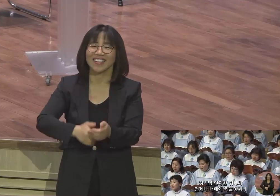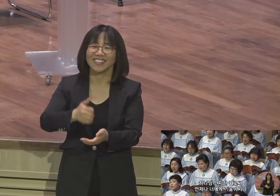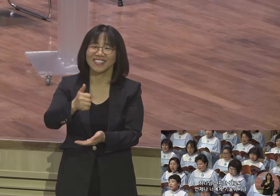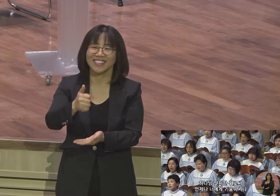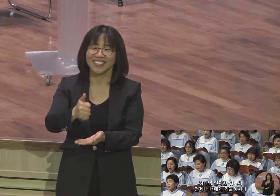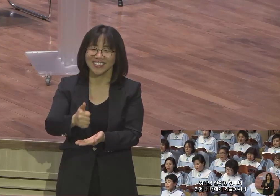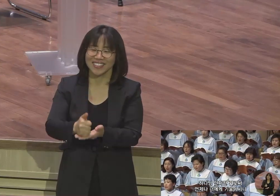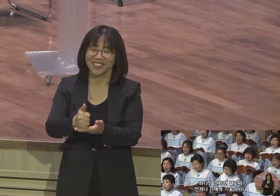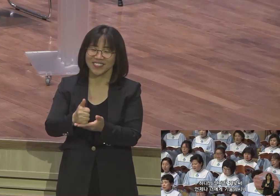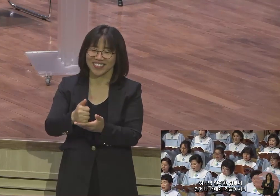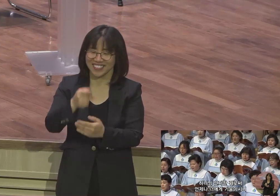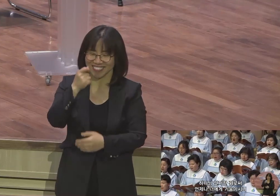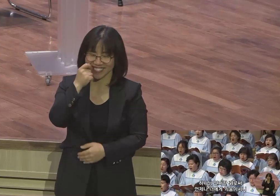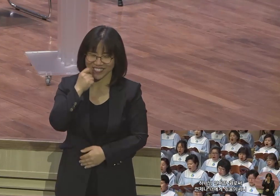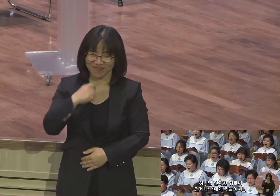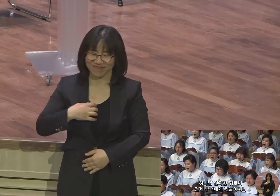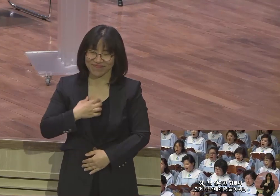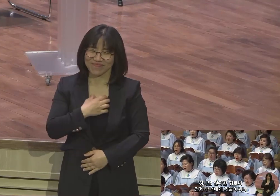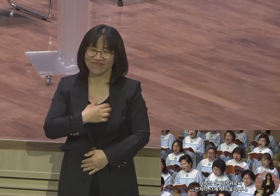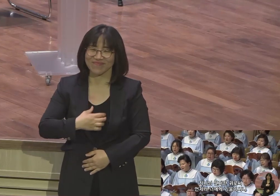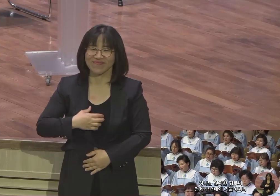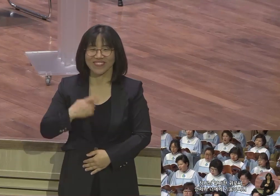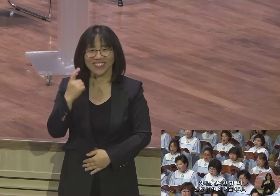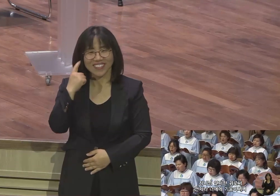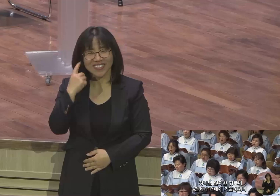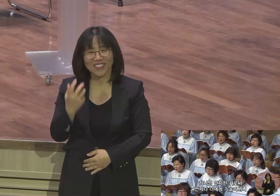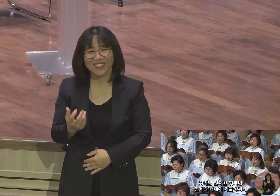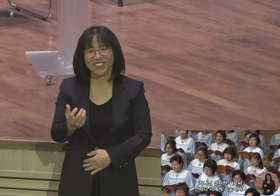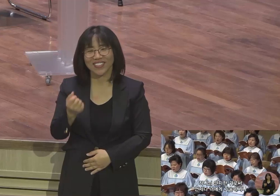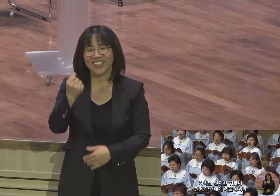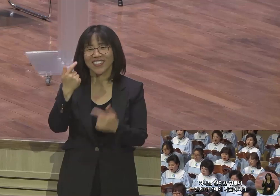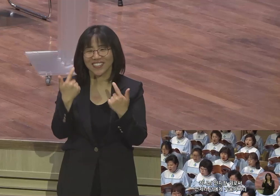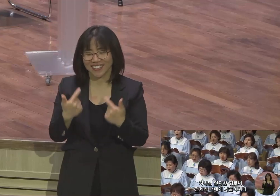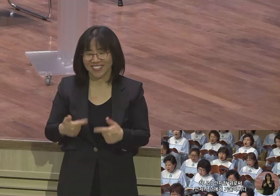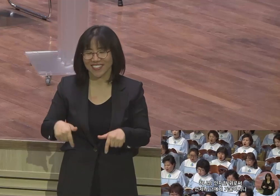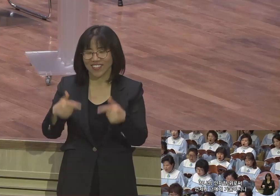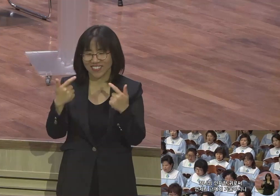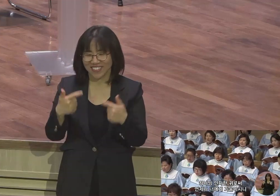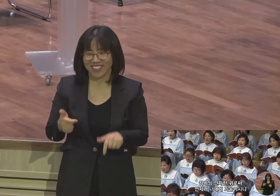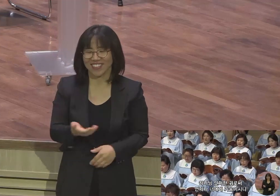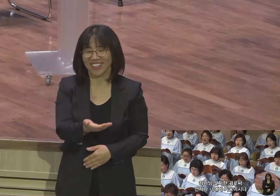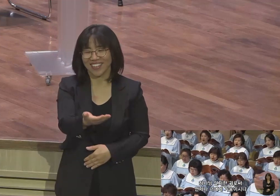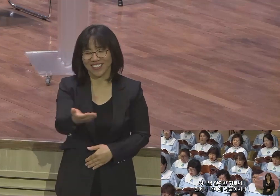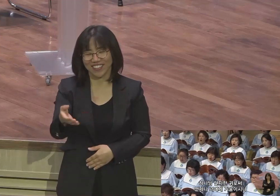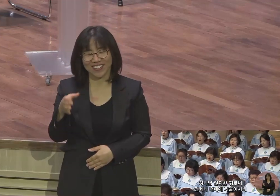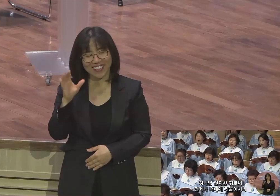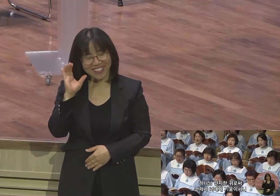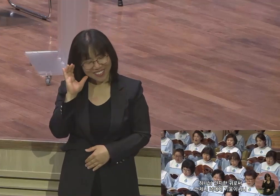하나님의 인간 비로소 언제나 너에게